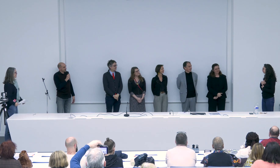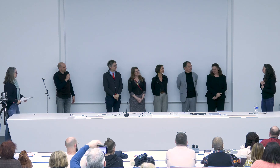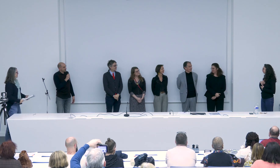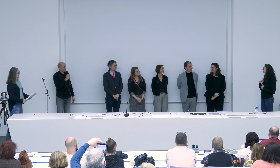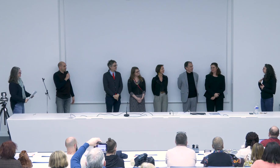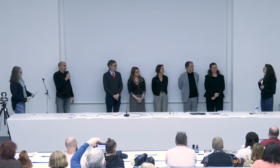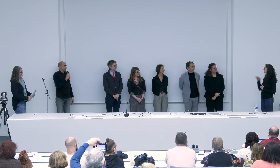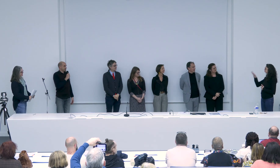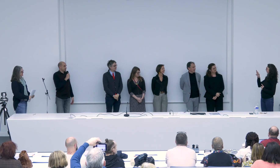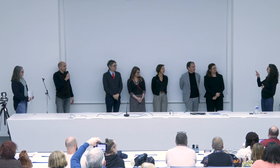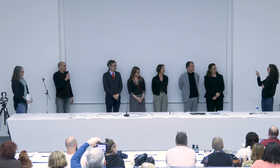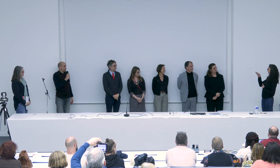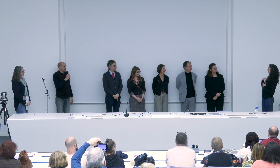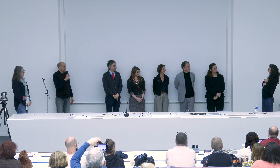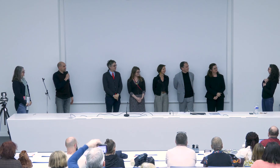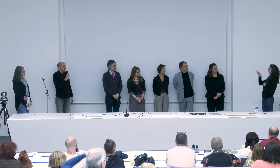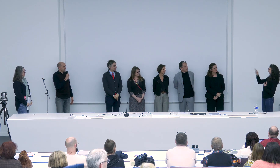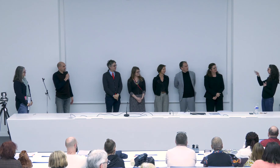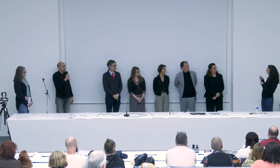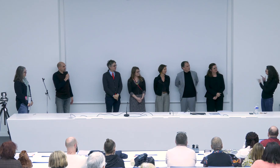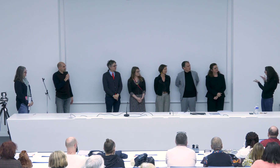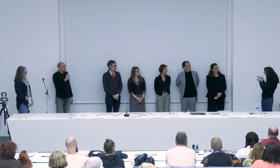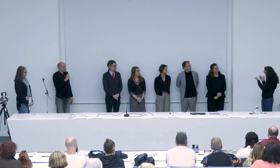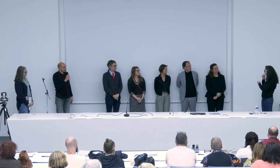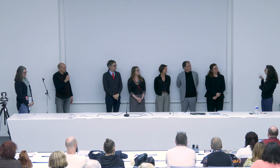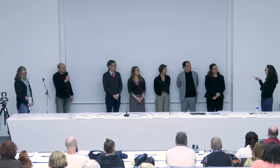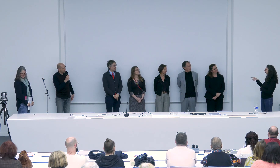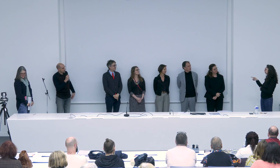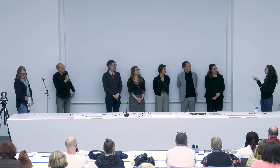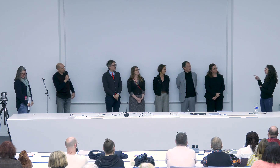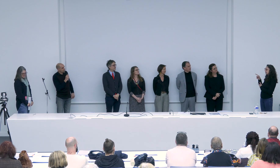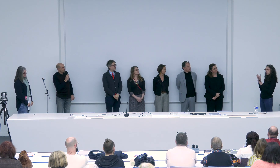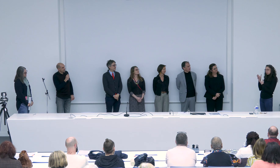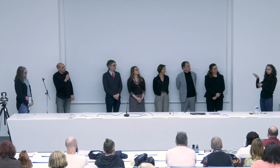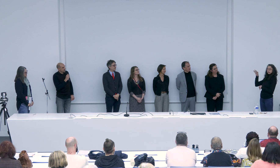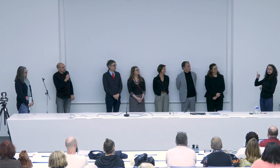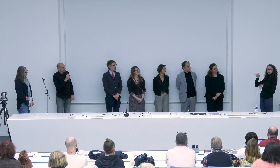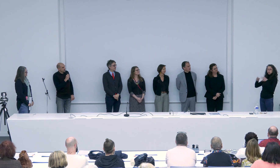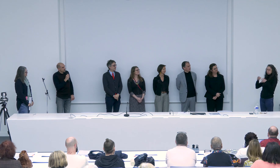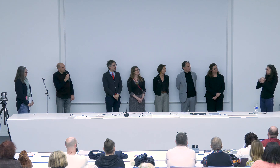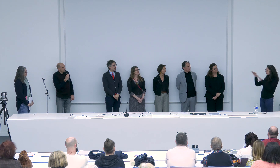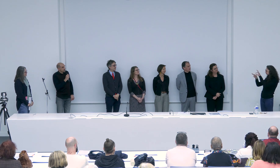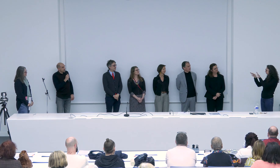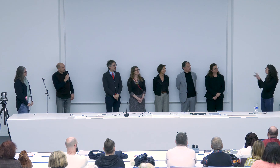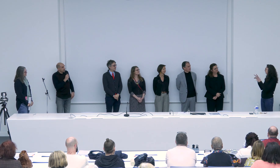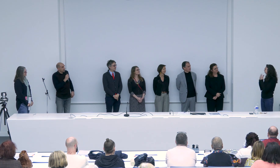merci je suis vraiment très heureuse de vous avoir choisi merci faire